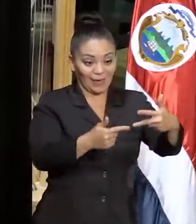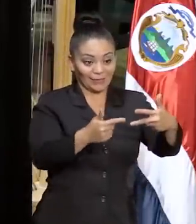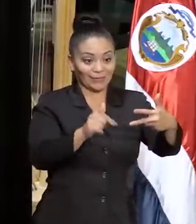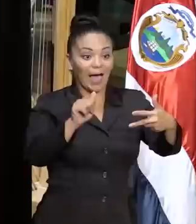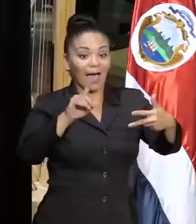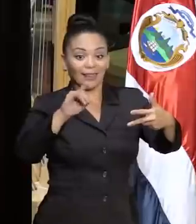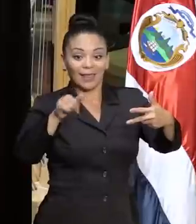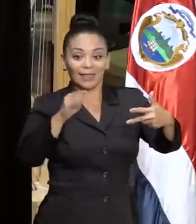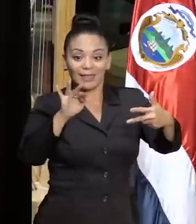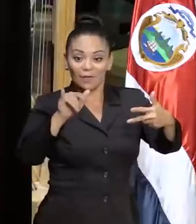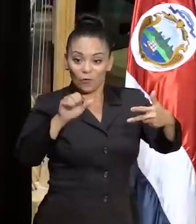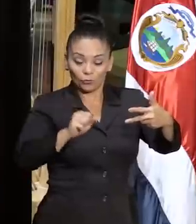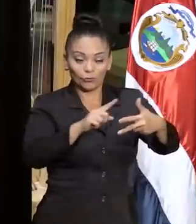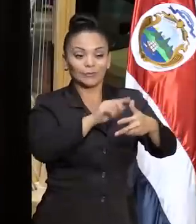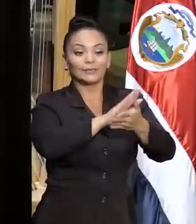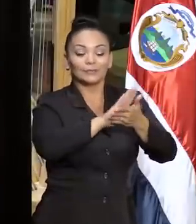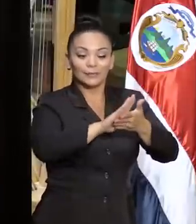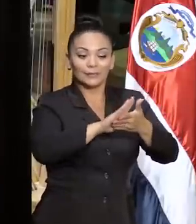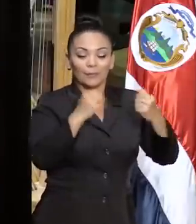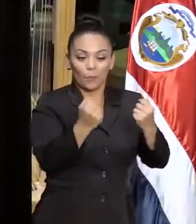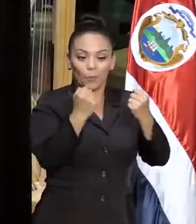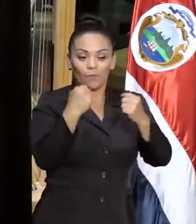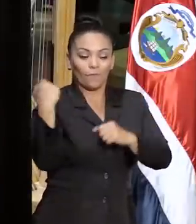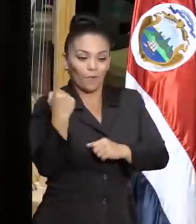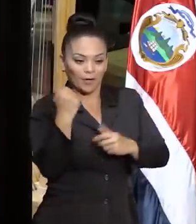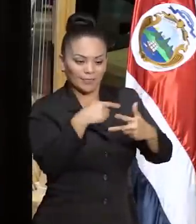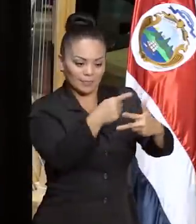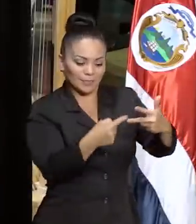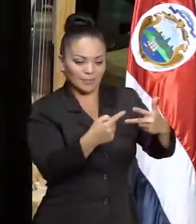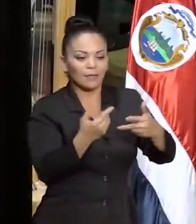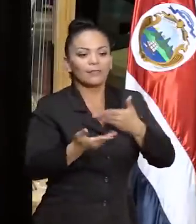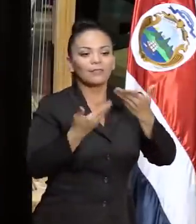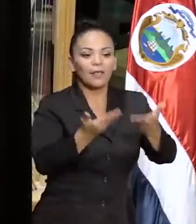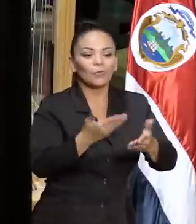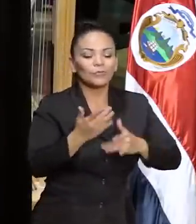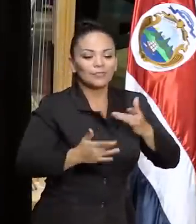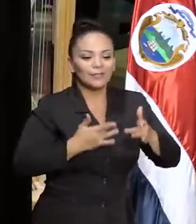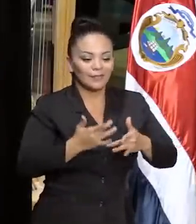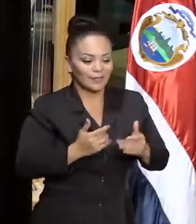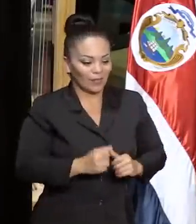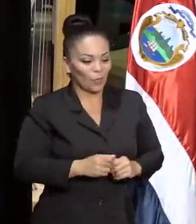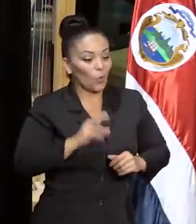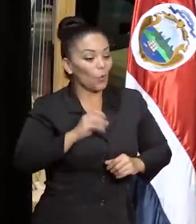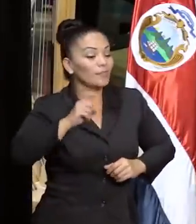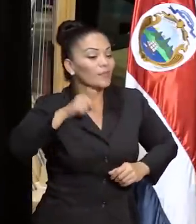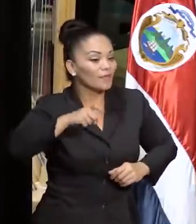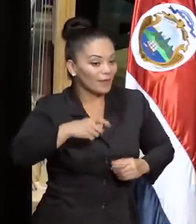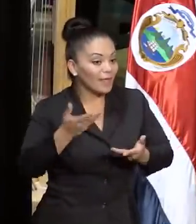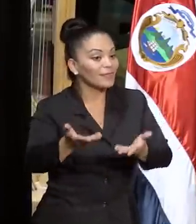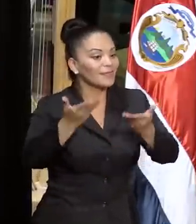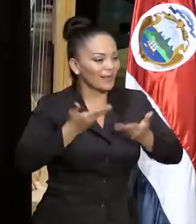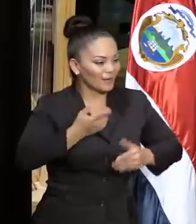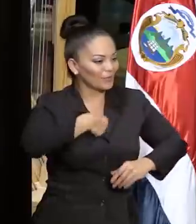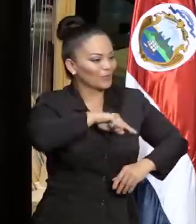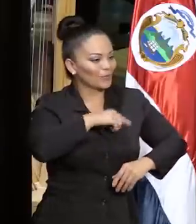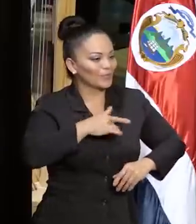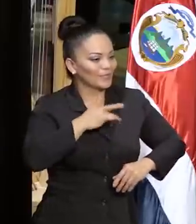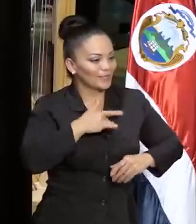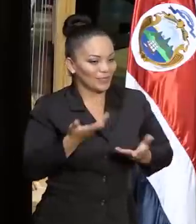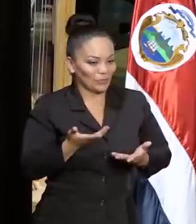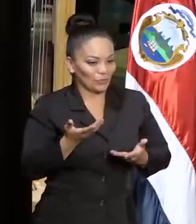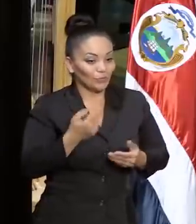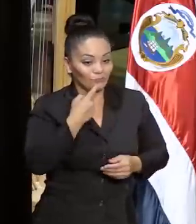transparencia, potencia y fuerza, le han dado sentido o deberían darnos sentido